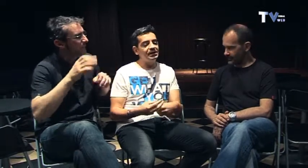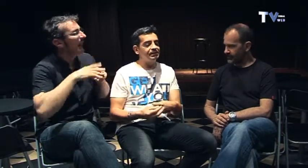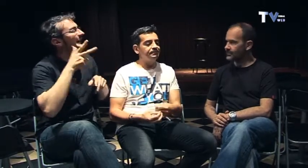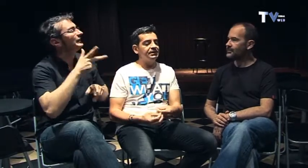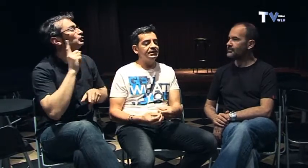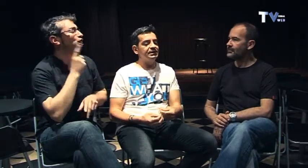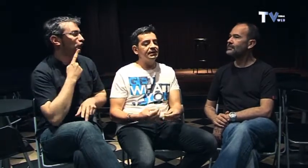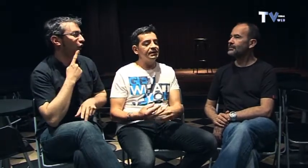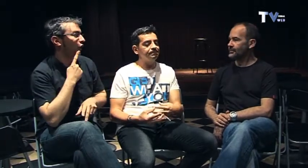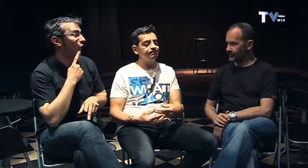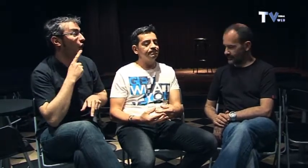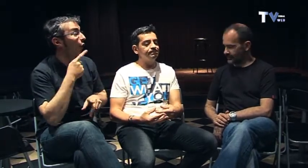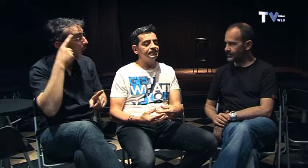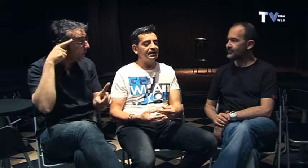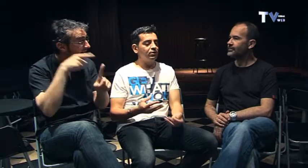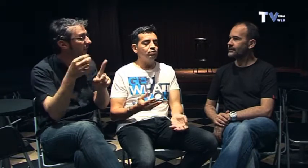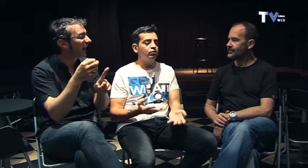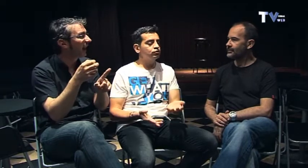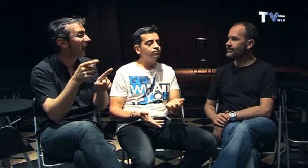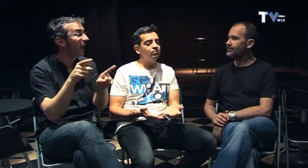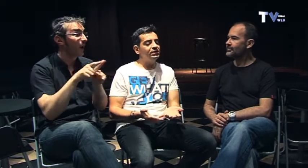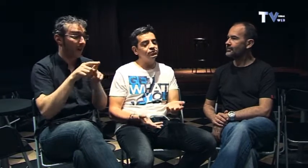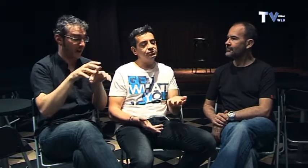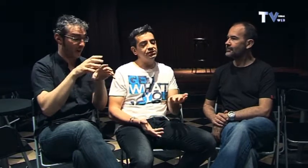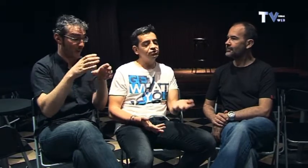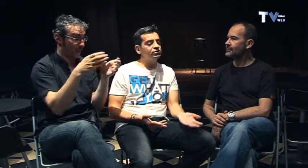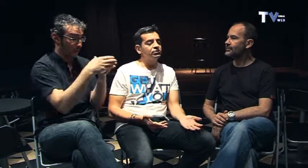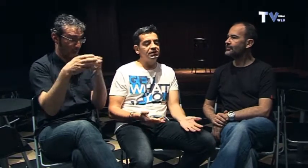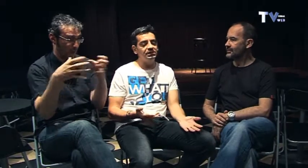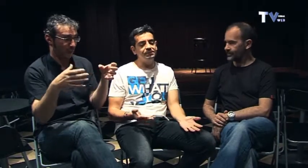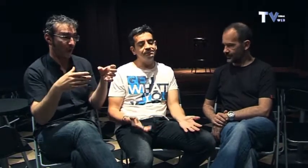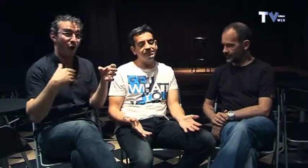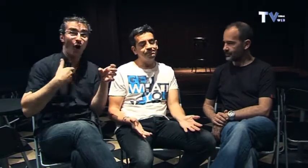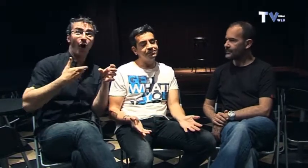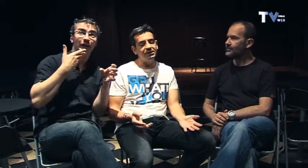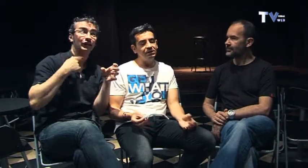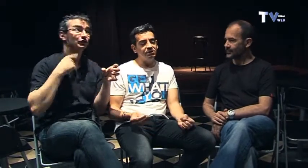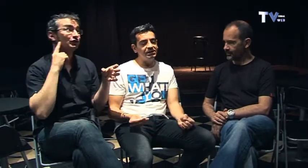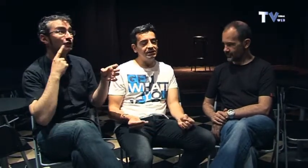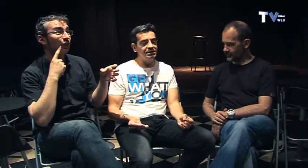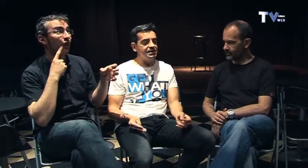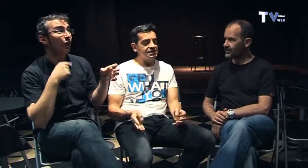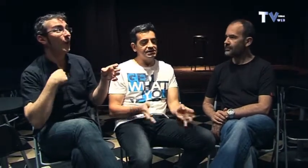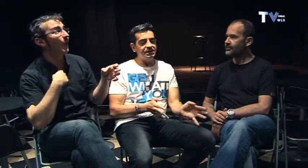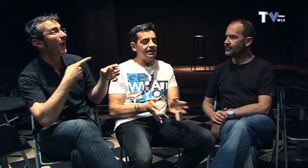intenté que ninguno de los otros públicos ni sordo ni oyente se sintiera